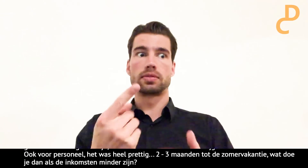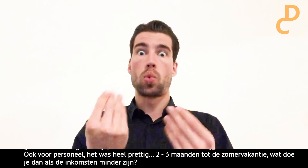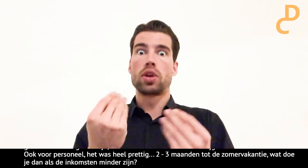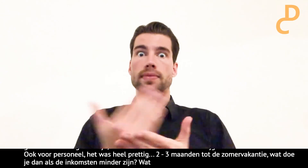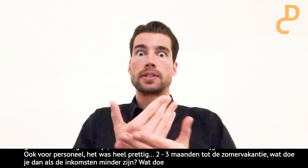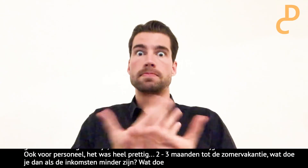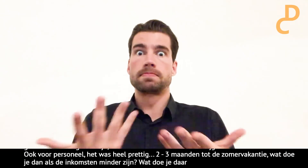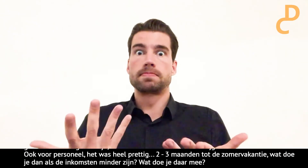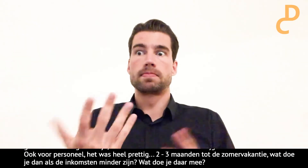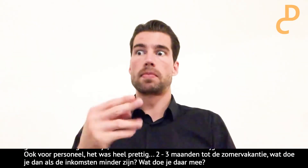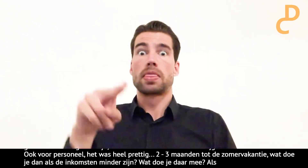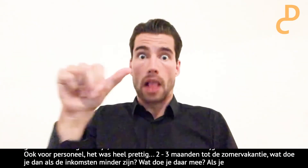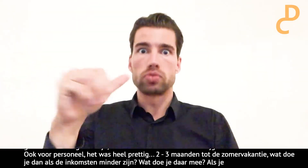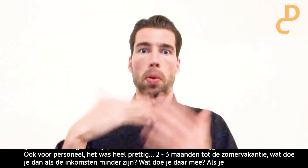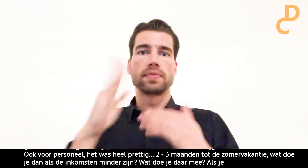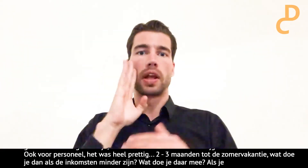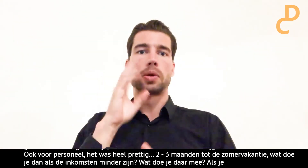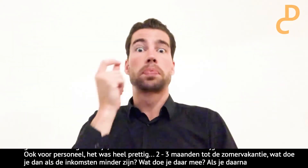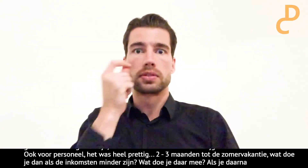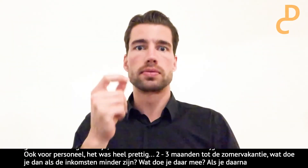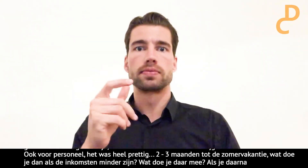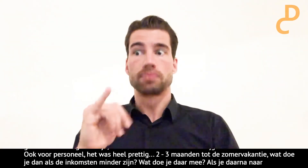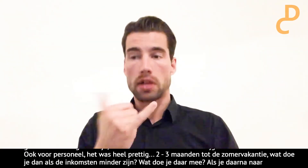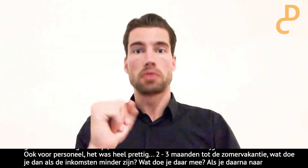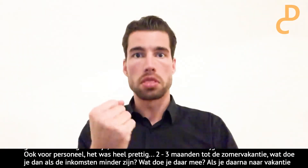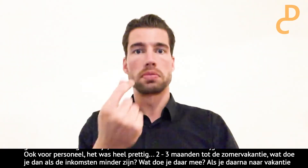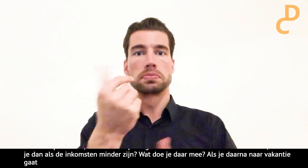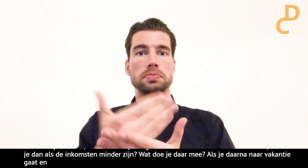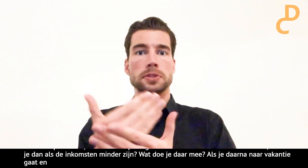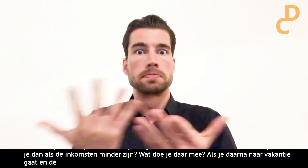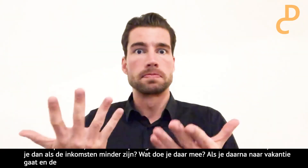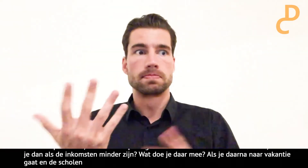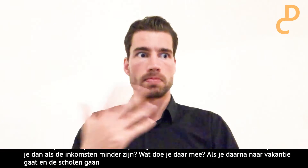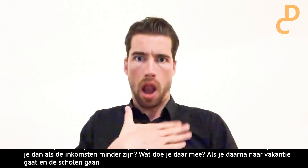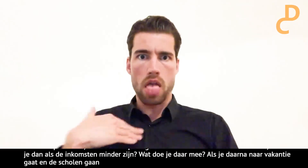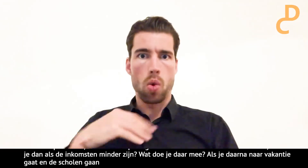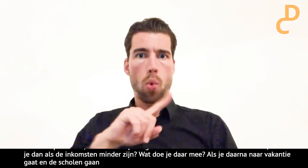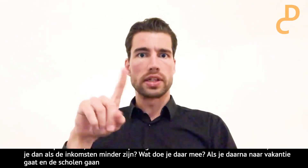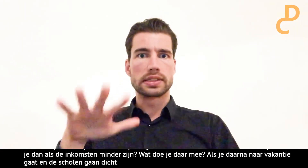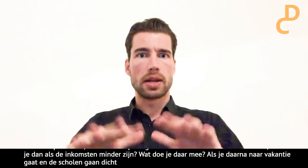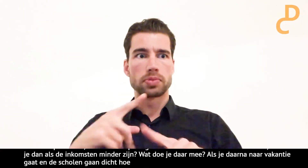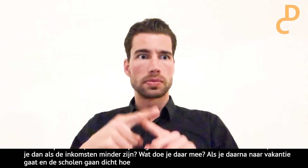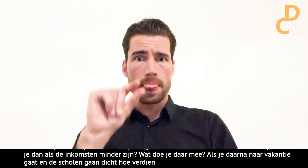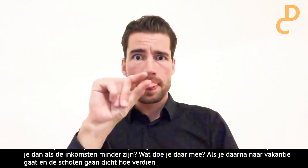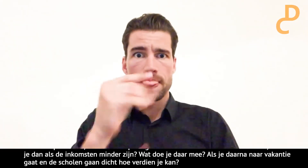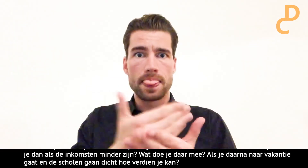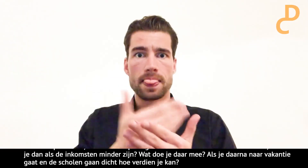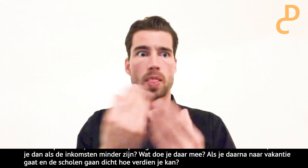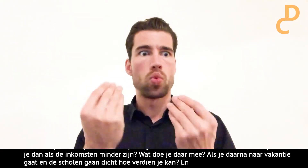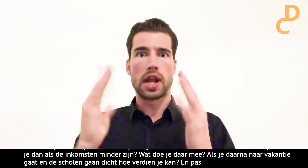gaat, maar de scholen zijn dicht. Hoe verdien je dan? En na de zomervakantie, als je dan pas weer kan gaan verdienen. Dat is wel een enorme lange periode van